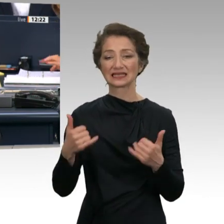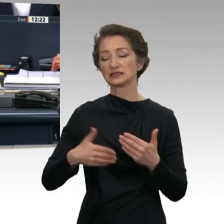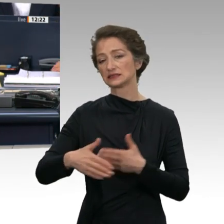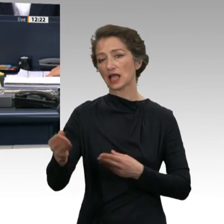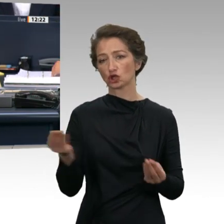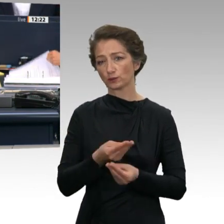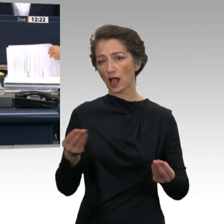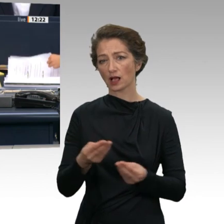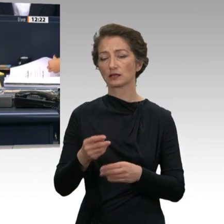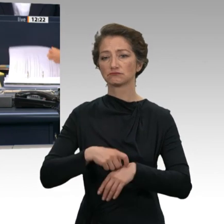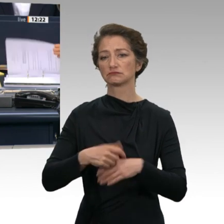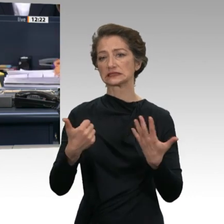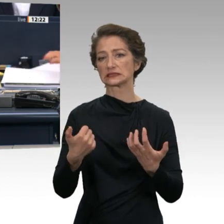Minuten beschlossen.